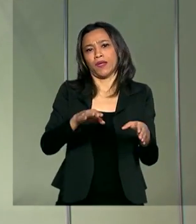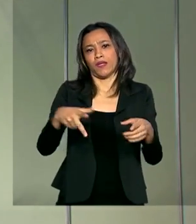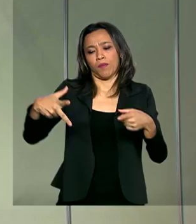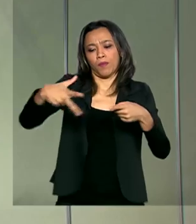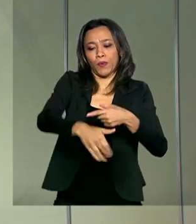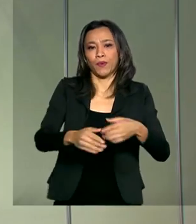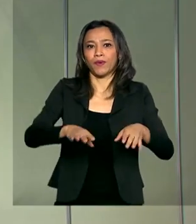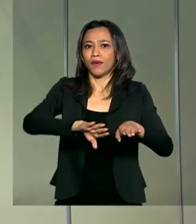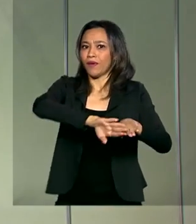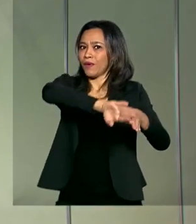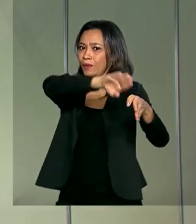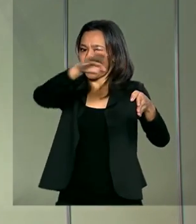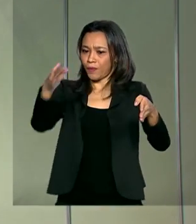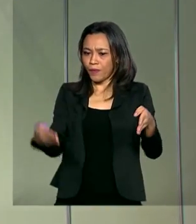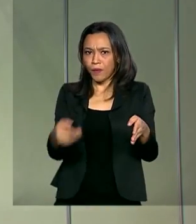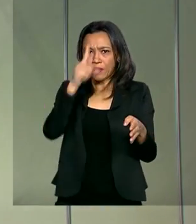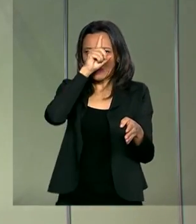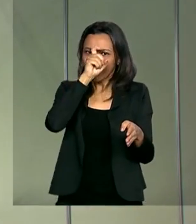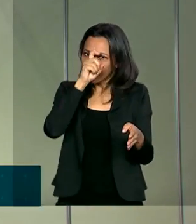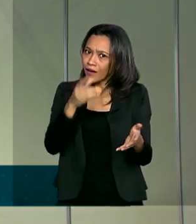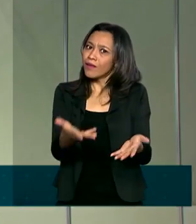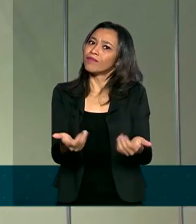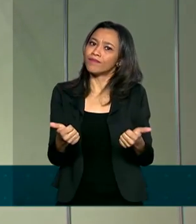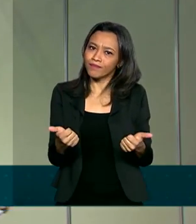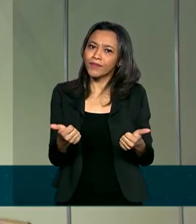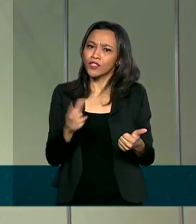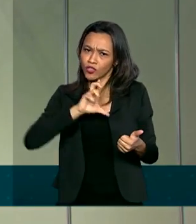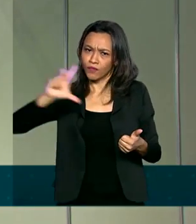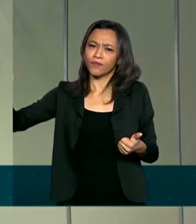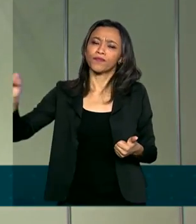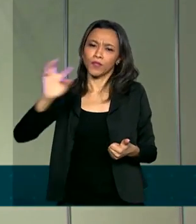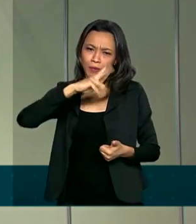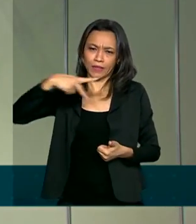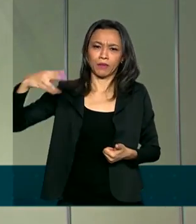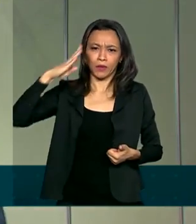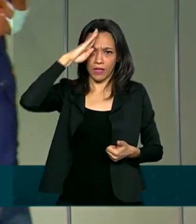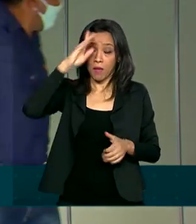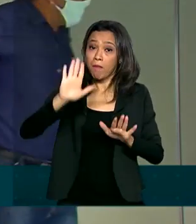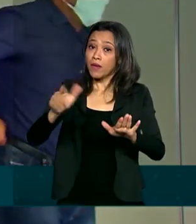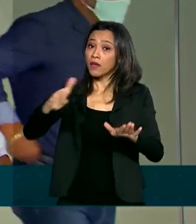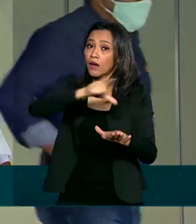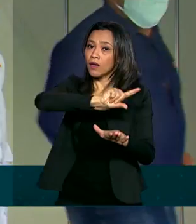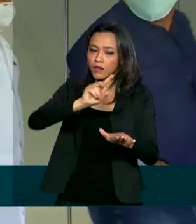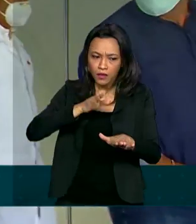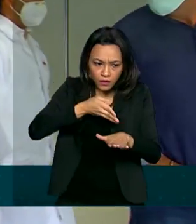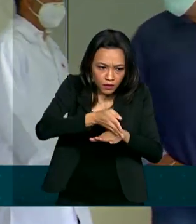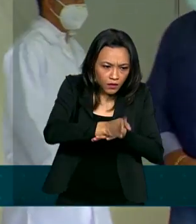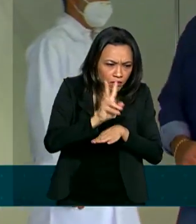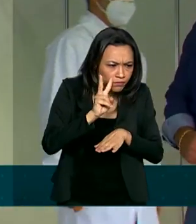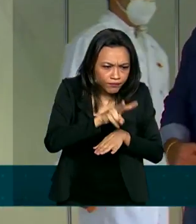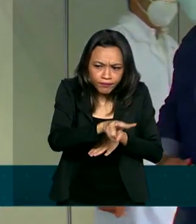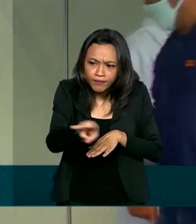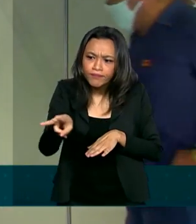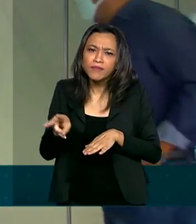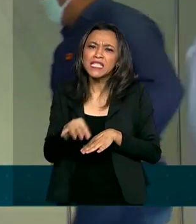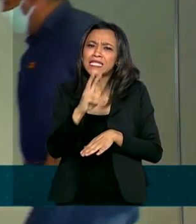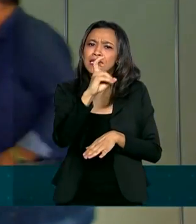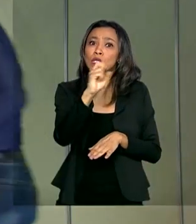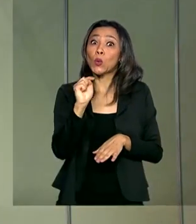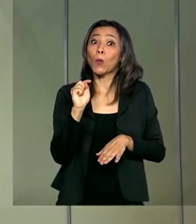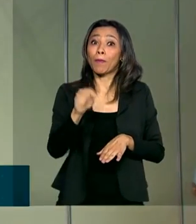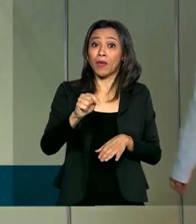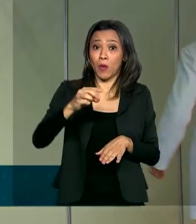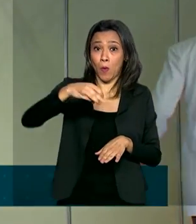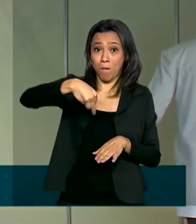de deixar aqui o hospital de campanha, mas antes ele conheceu as instalações. São 5 mil metros quadrados de